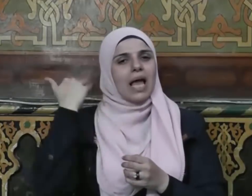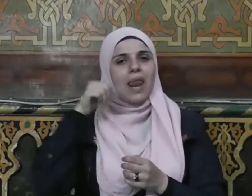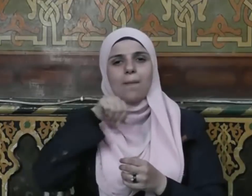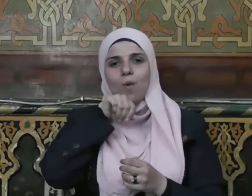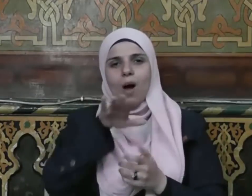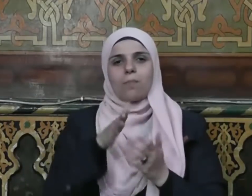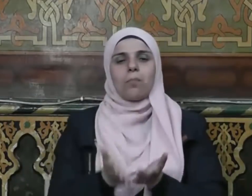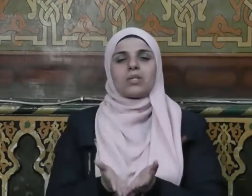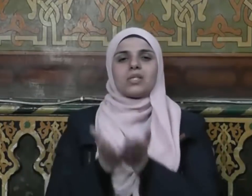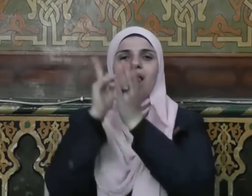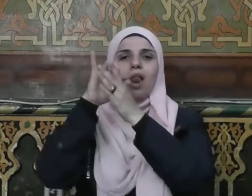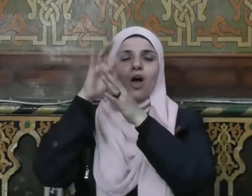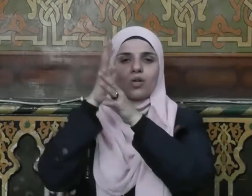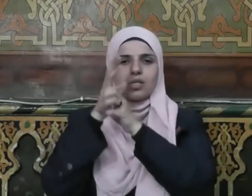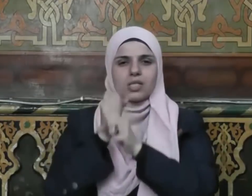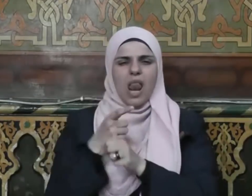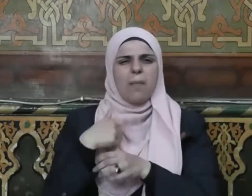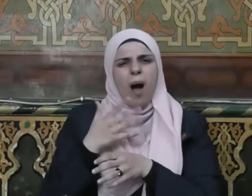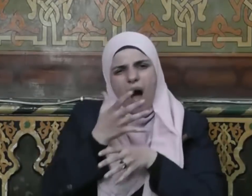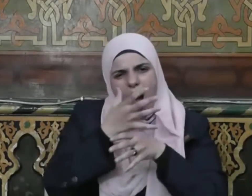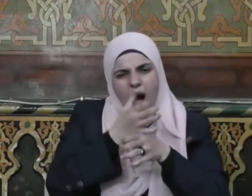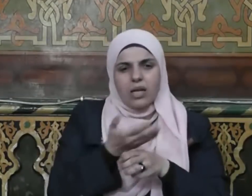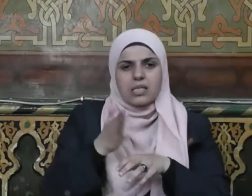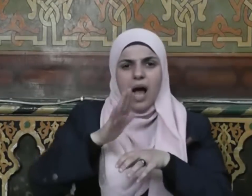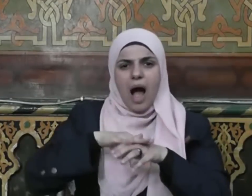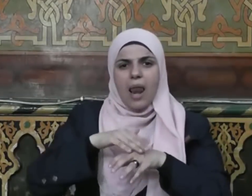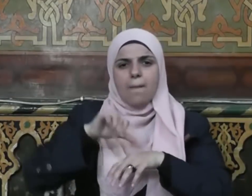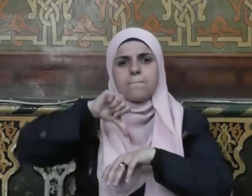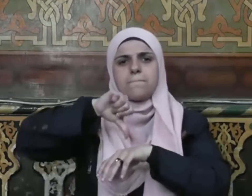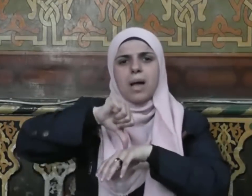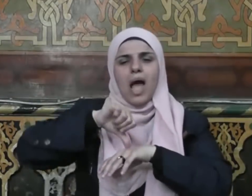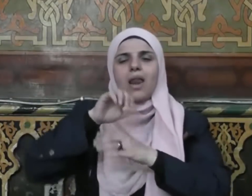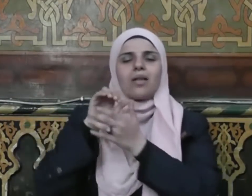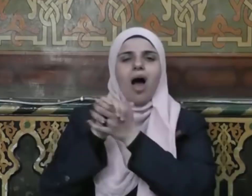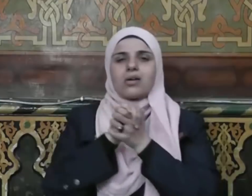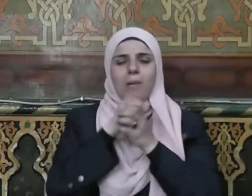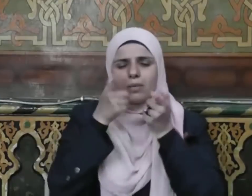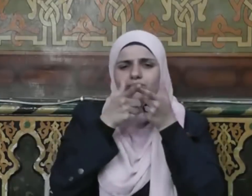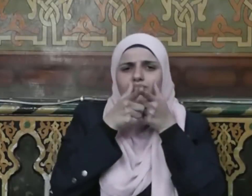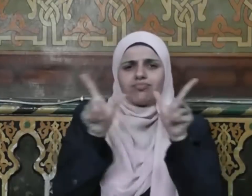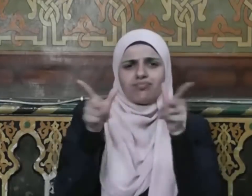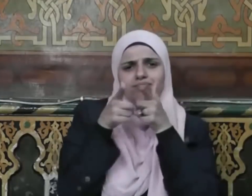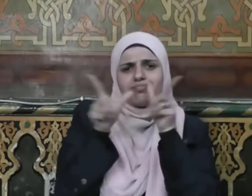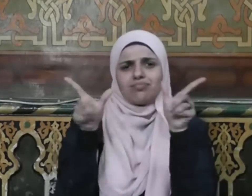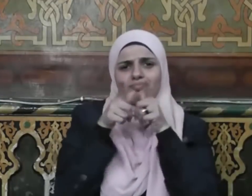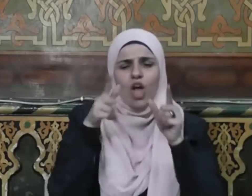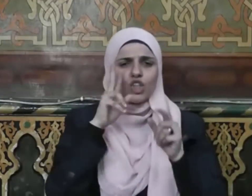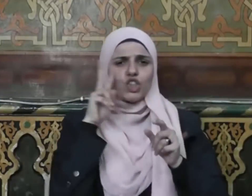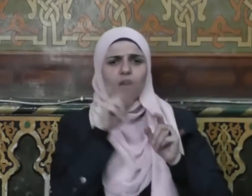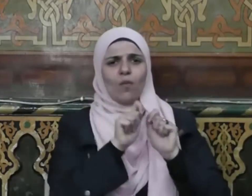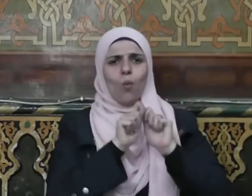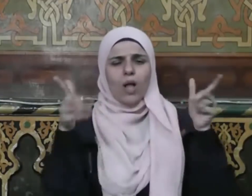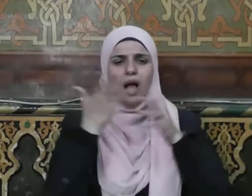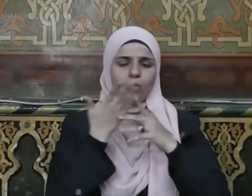الله عليه وسلم حريصا على إظهار مكانة أصحابه وبيان شرفهم